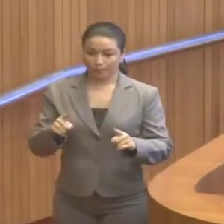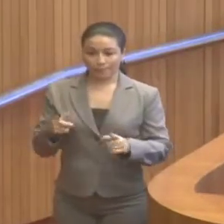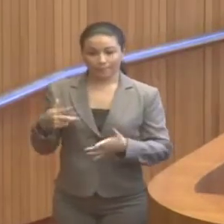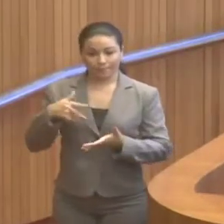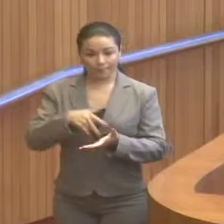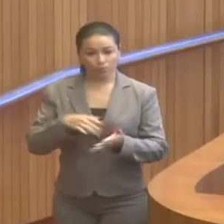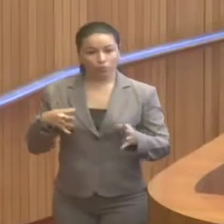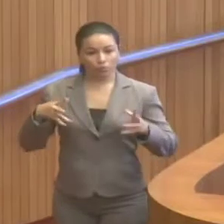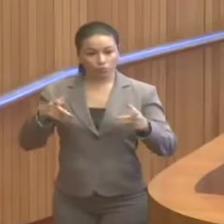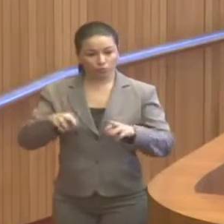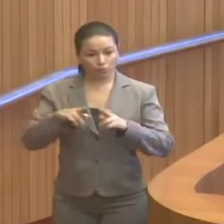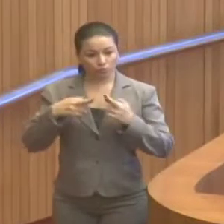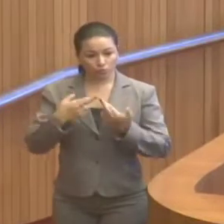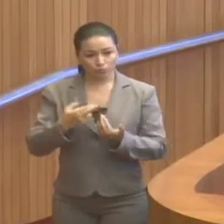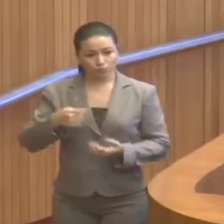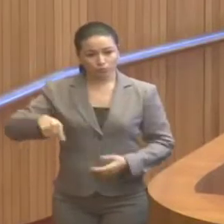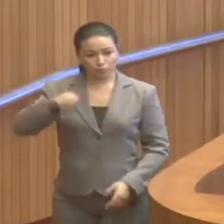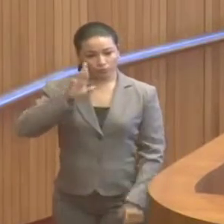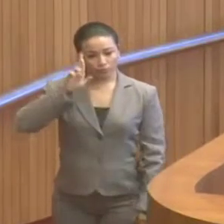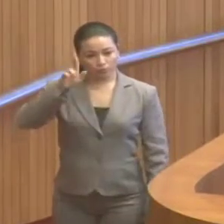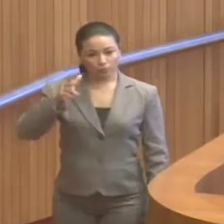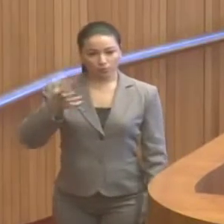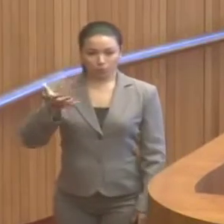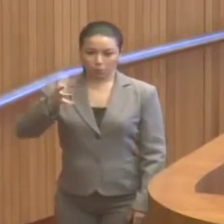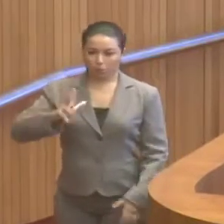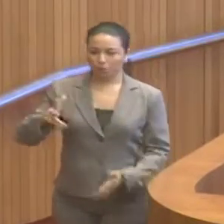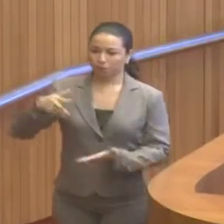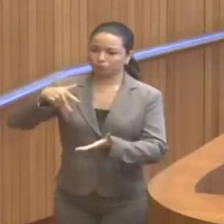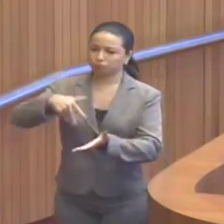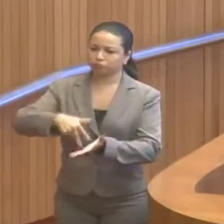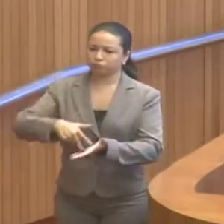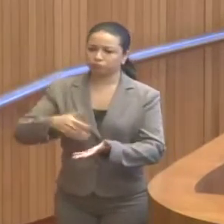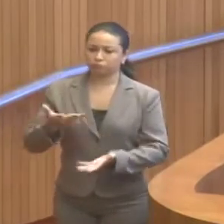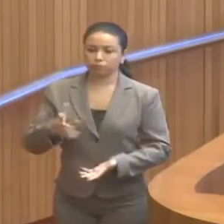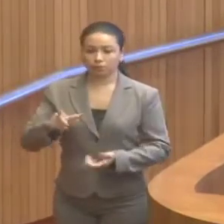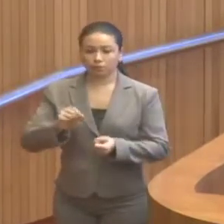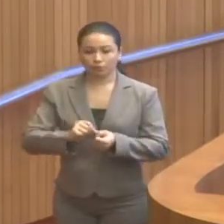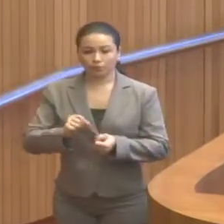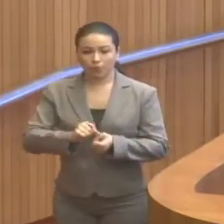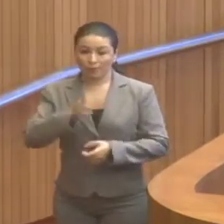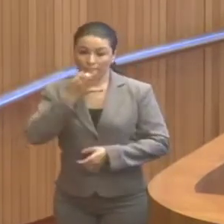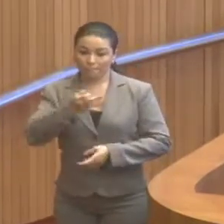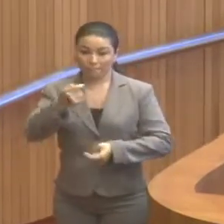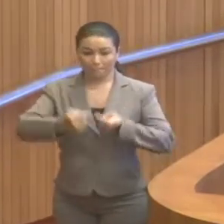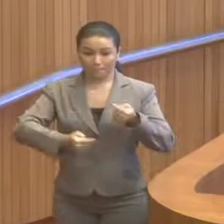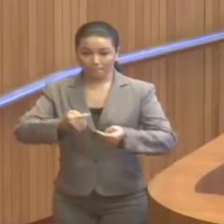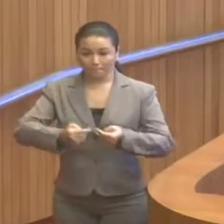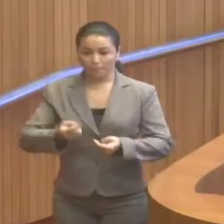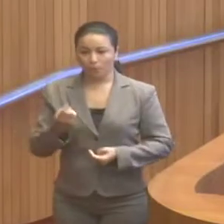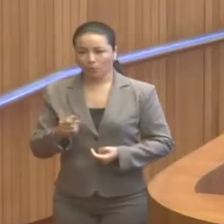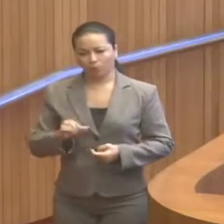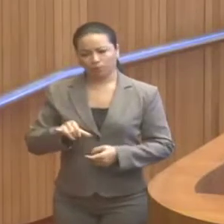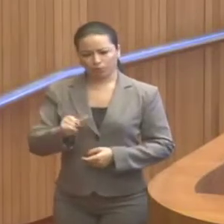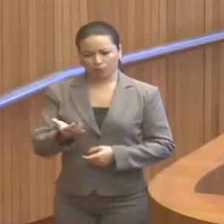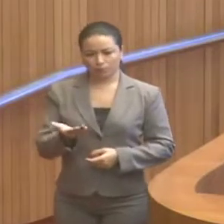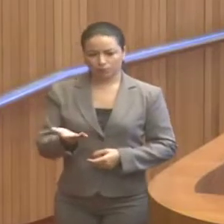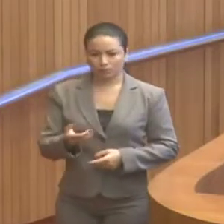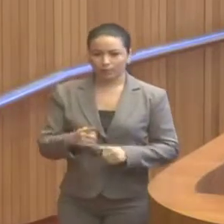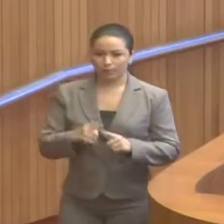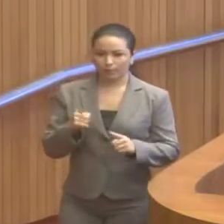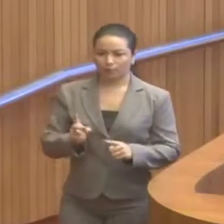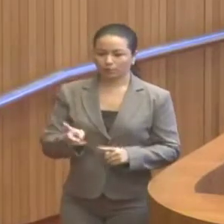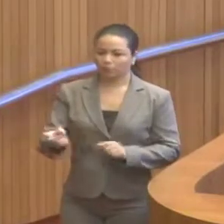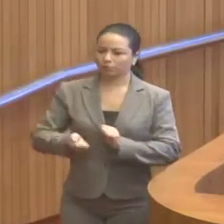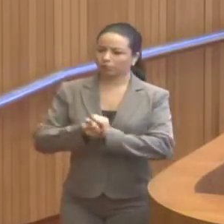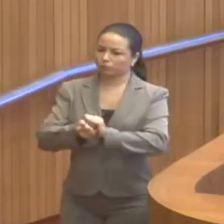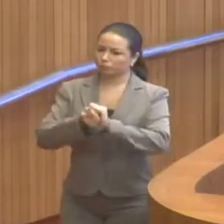em todas as reuniões com os comandantes. Não quis ir lá para não dar conotação política e nem ser um aproveitador, mas